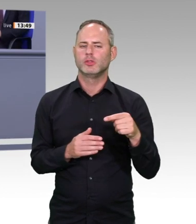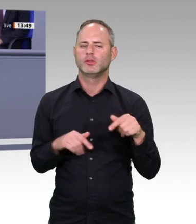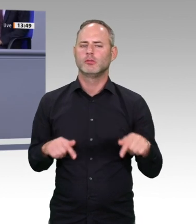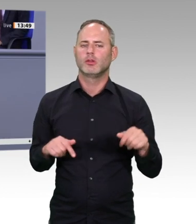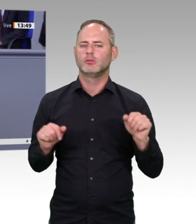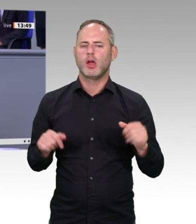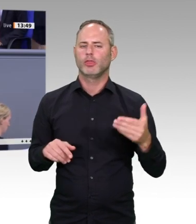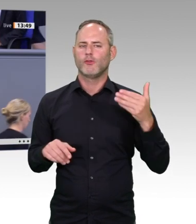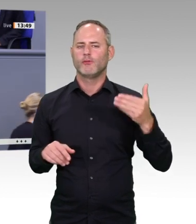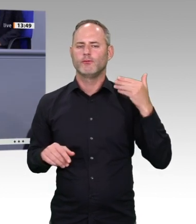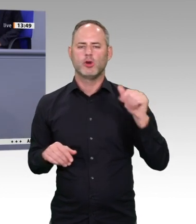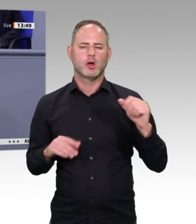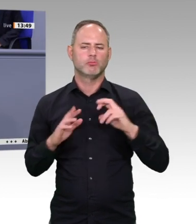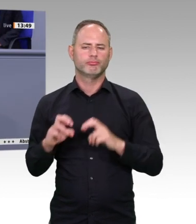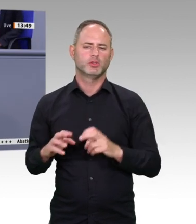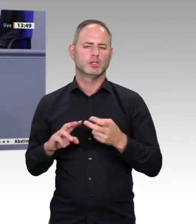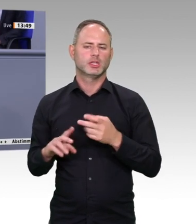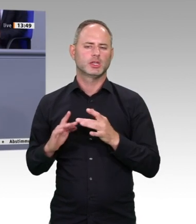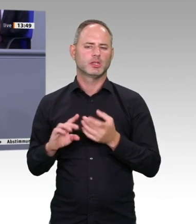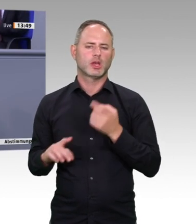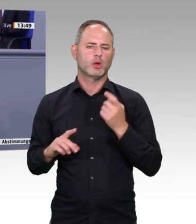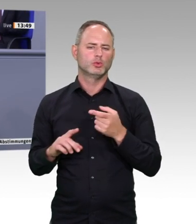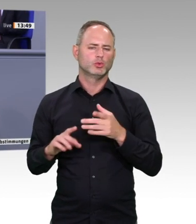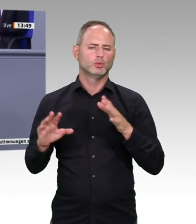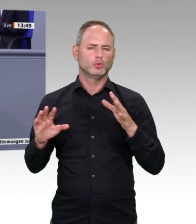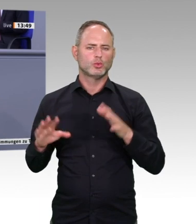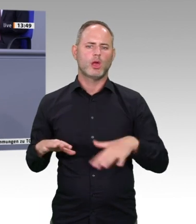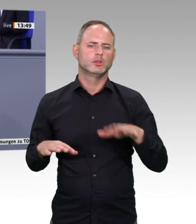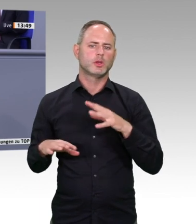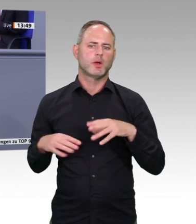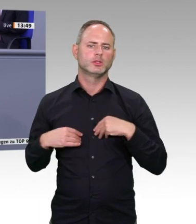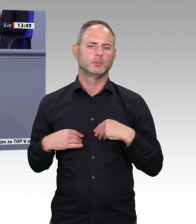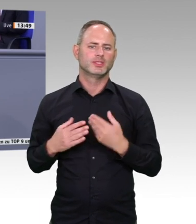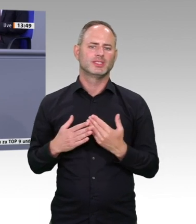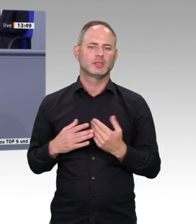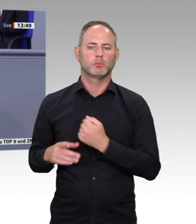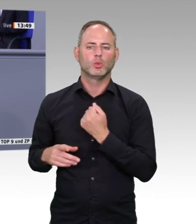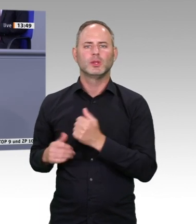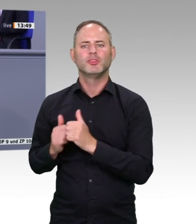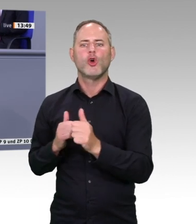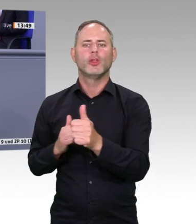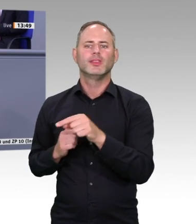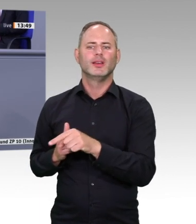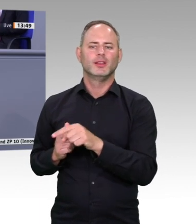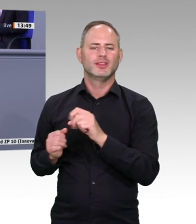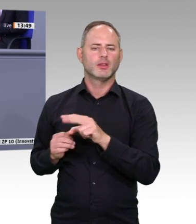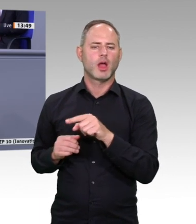verschlafen. Und ich will auch erklären, um was es mir geht. Während bei der Digitalisierung die Innovation eher virtualisiert wurde,